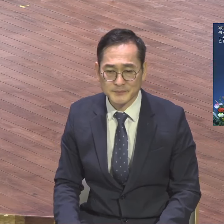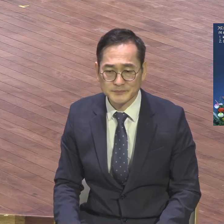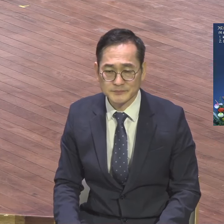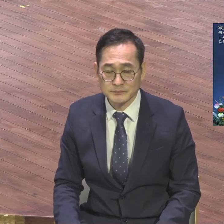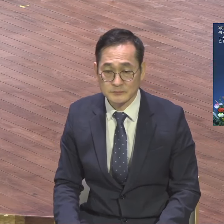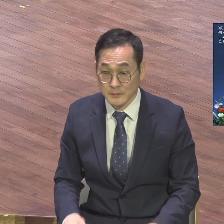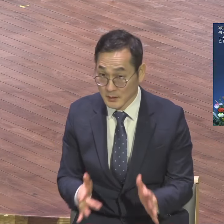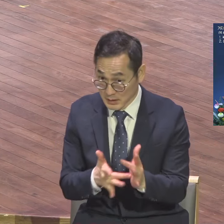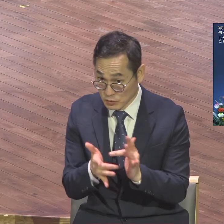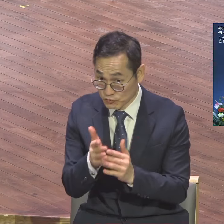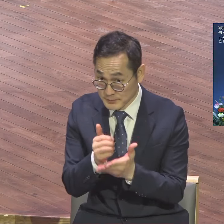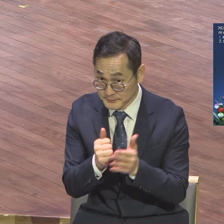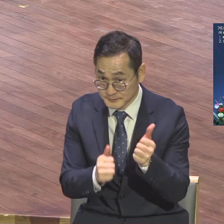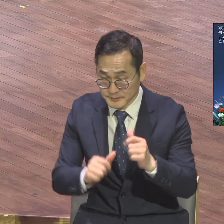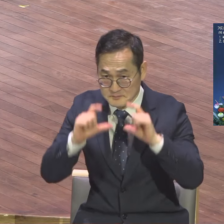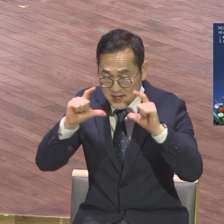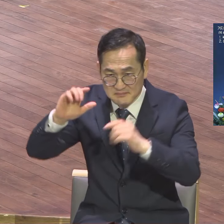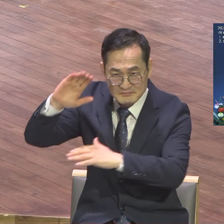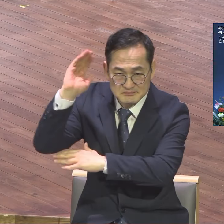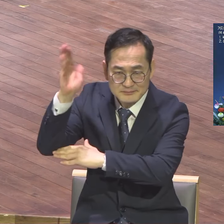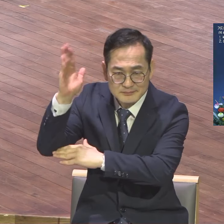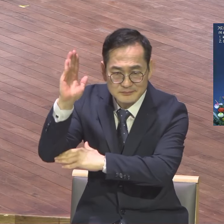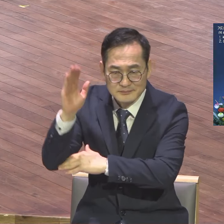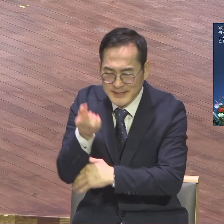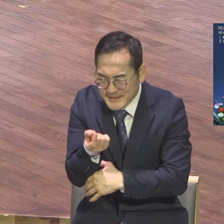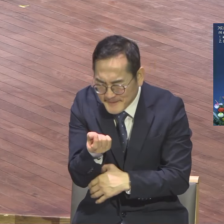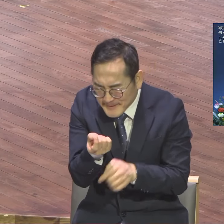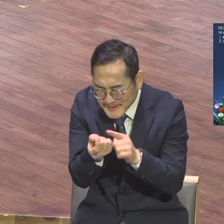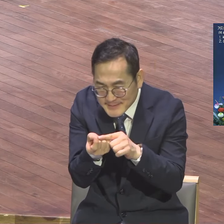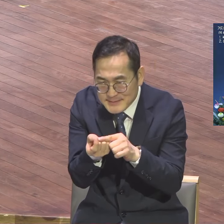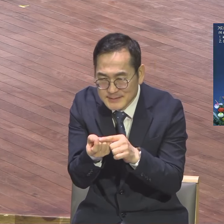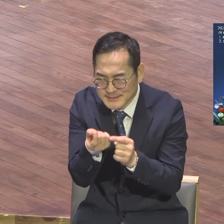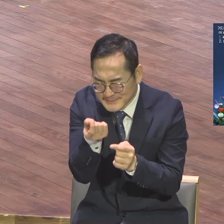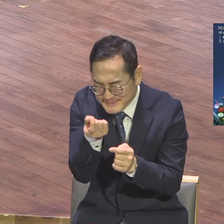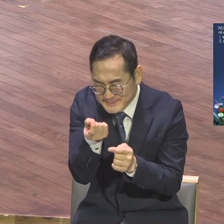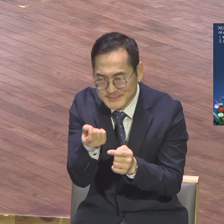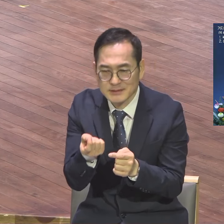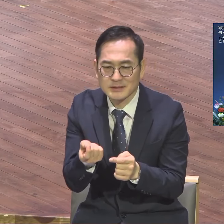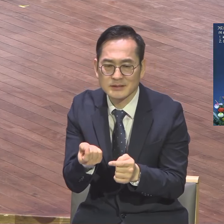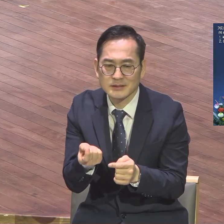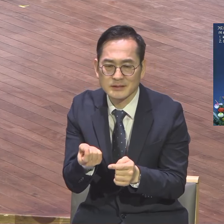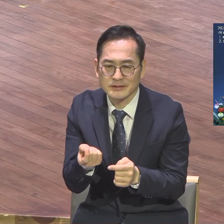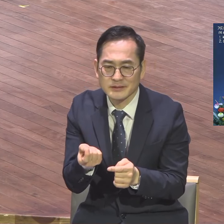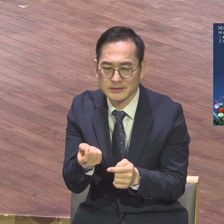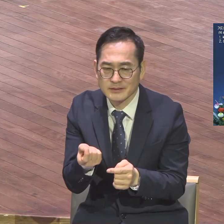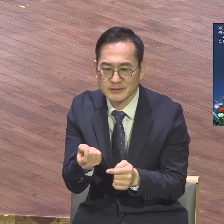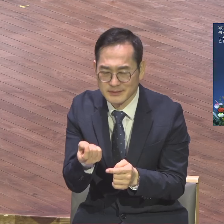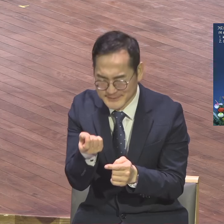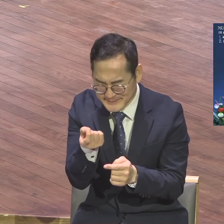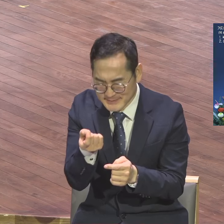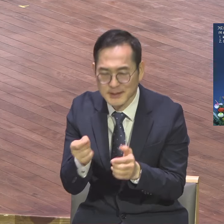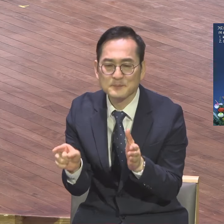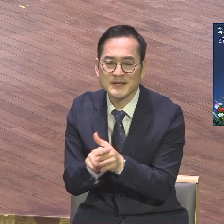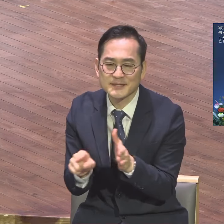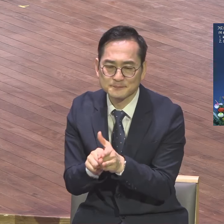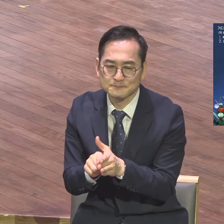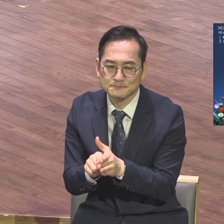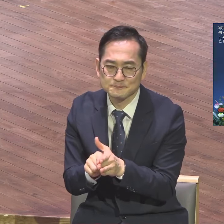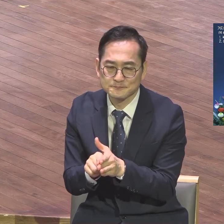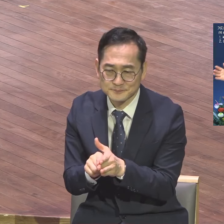예수님께서 선포하신 게다시와 같은 천국공을 받은 제자들은 그 누구도 상상도